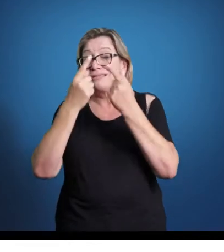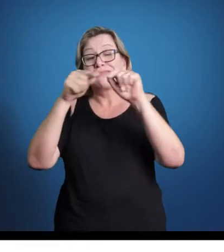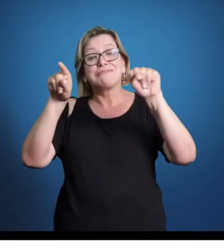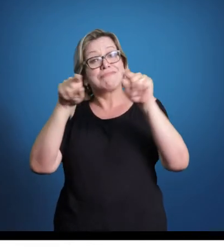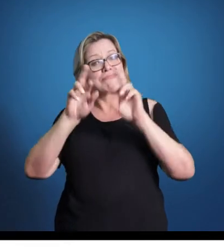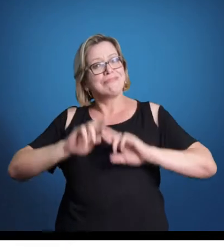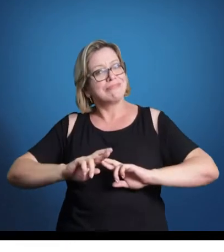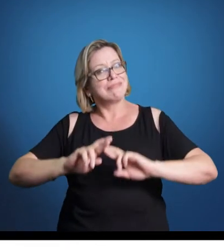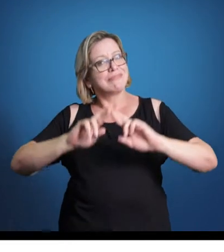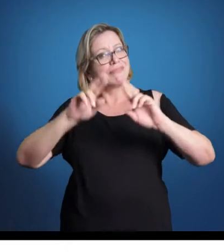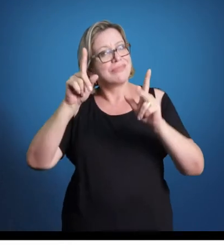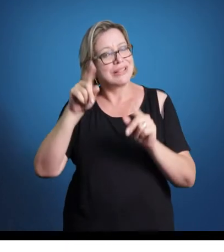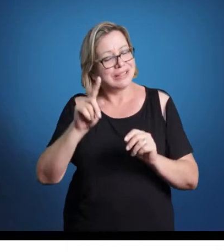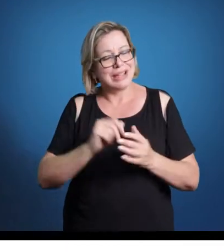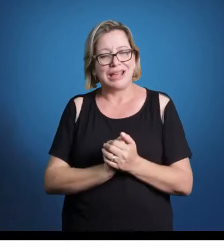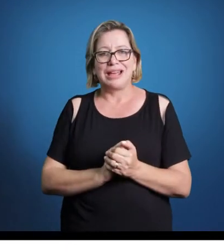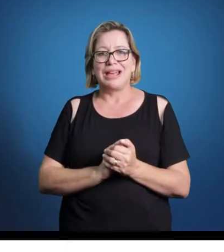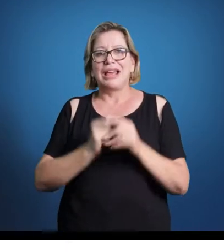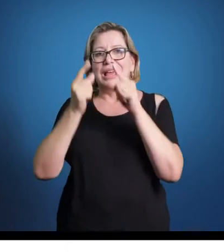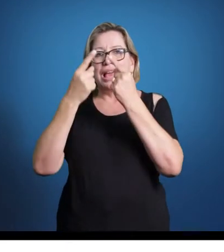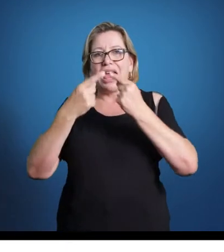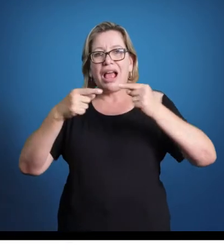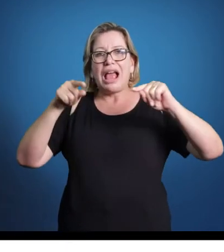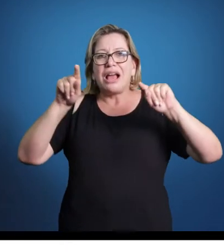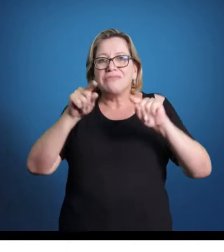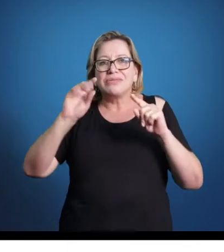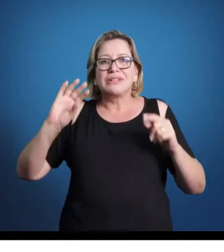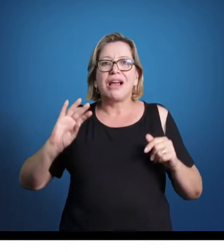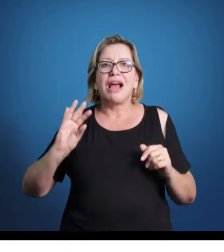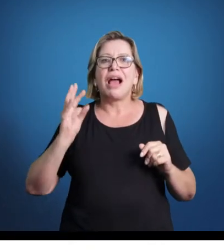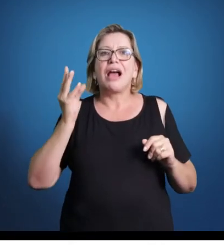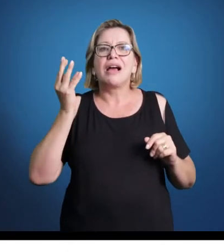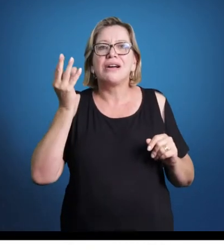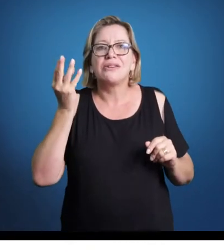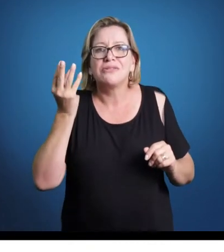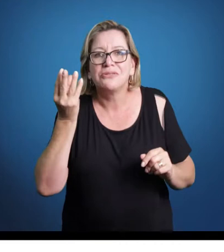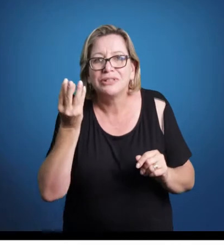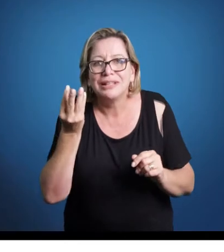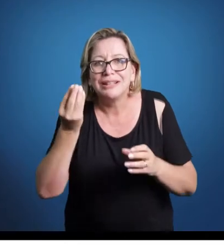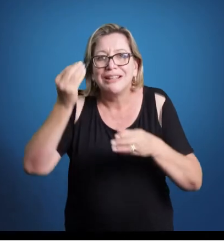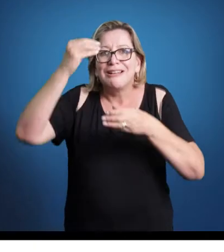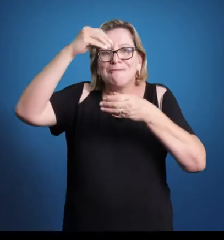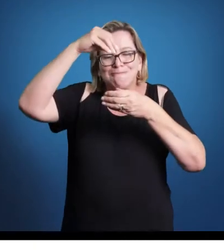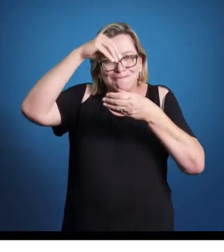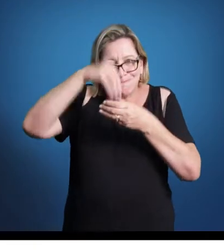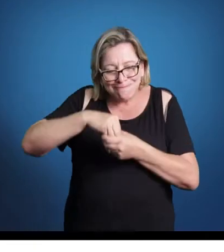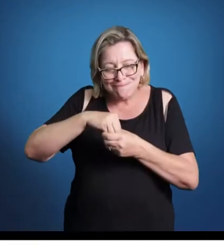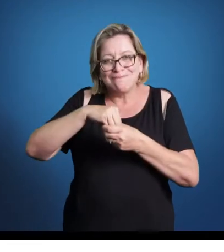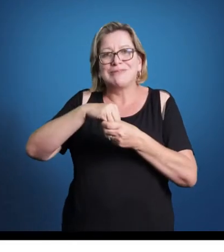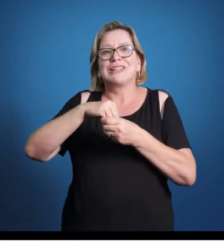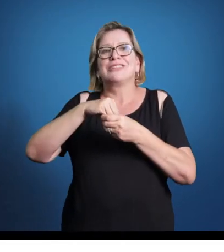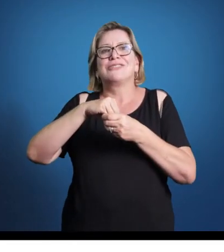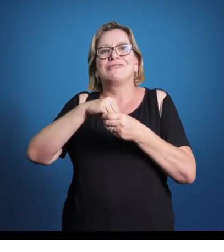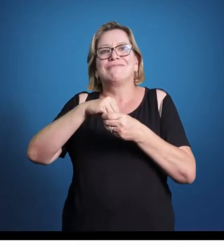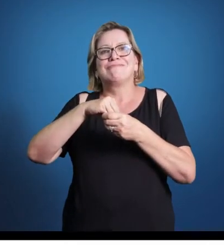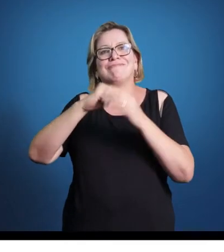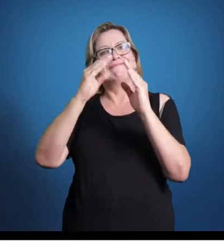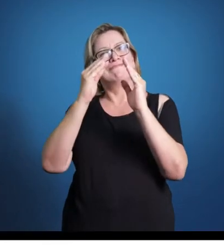música. O renascimento musical acontece ainda totalmente dentro do